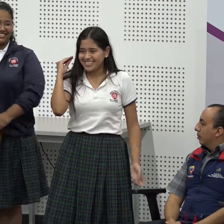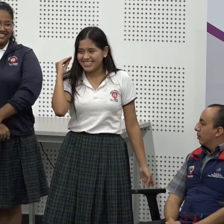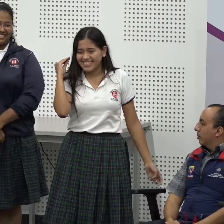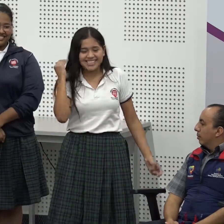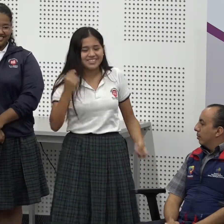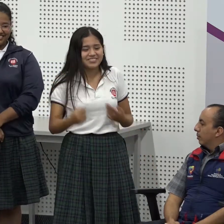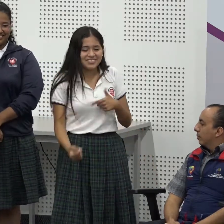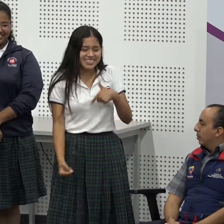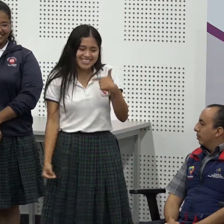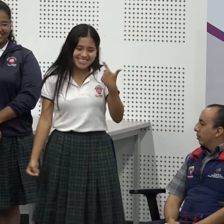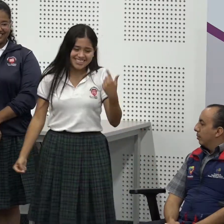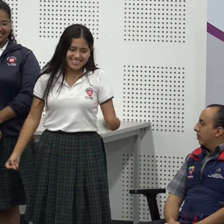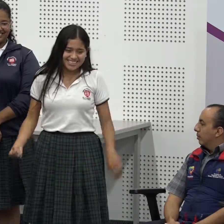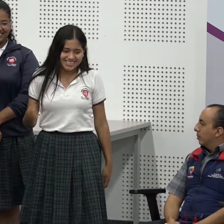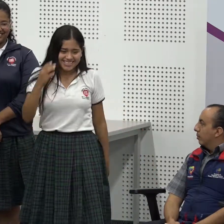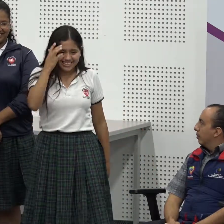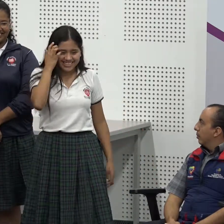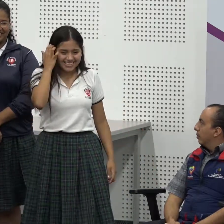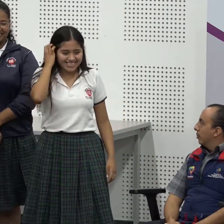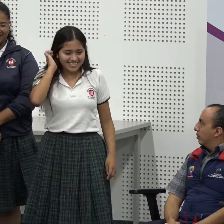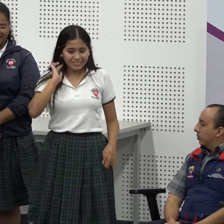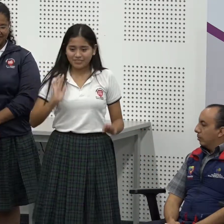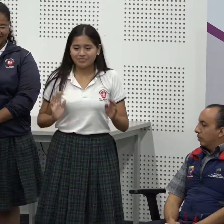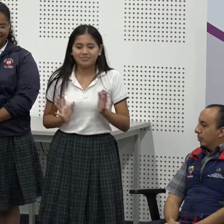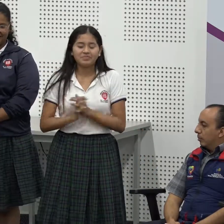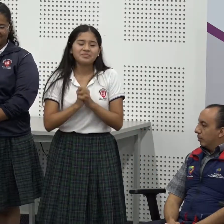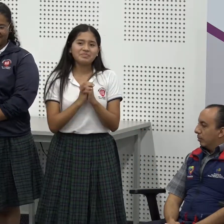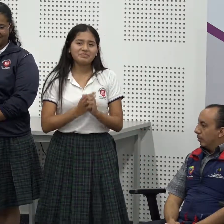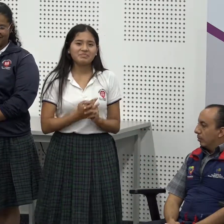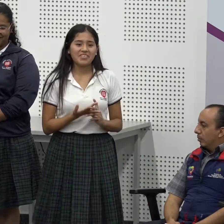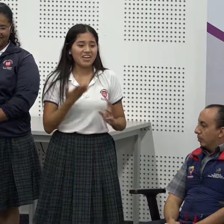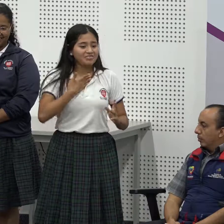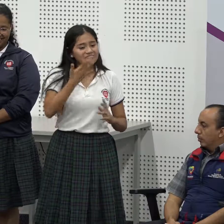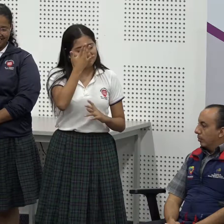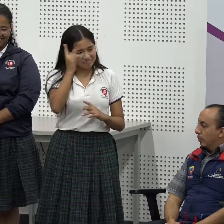oyentes también y bueno me ha gustado mucho realmente